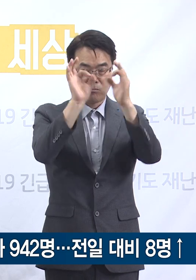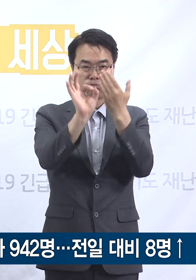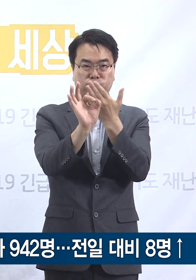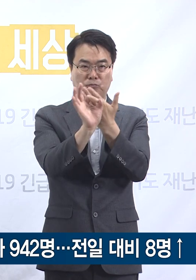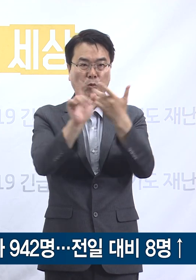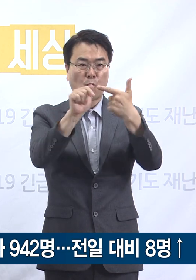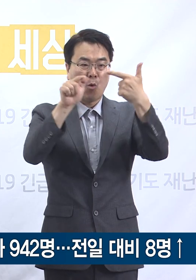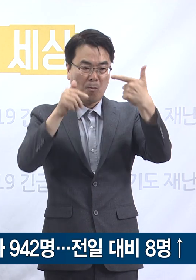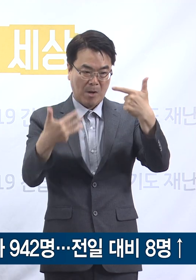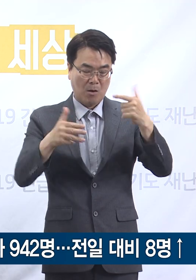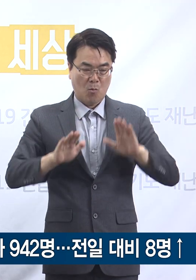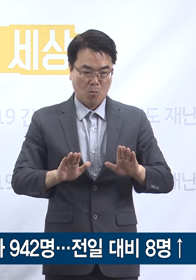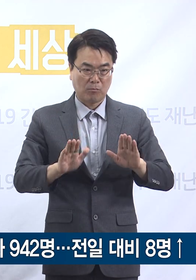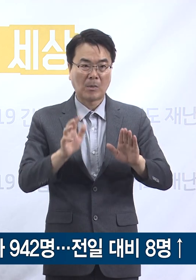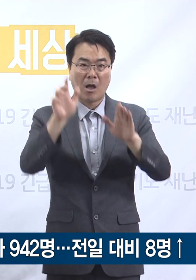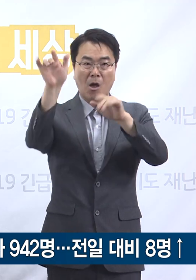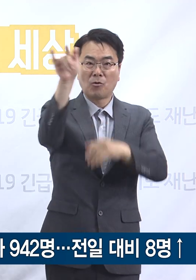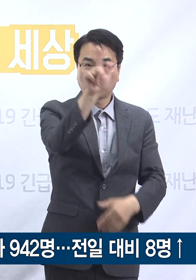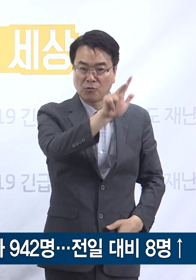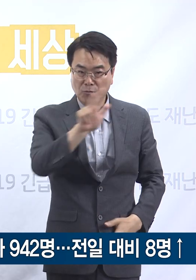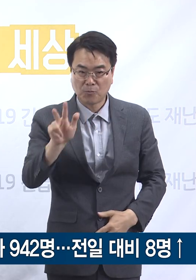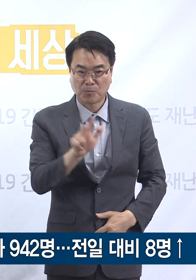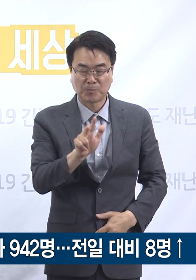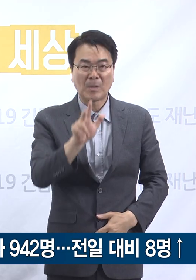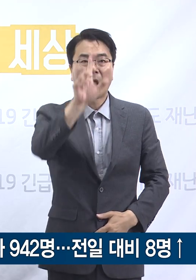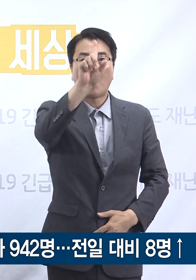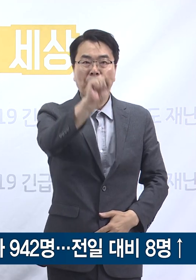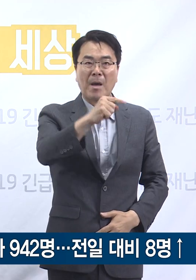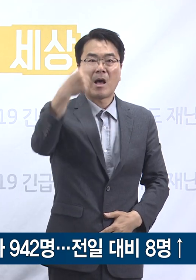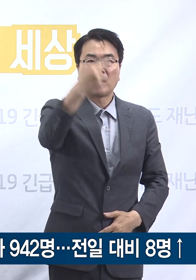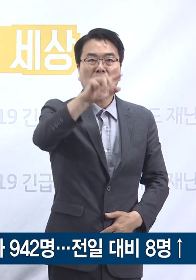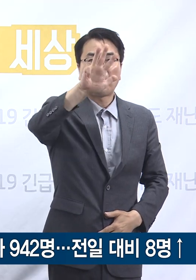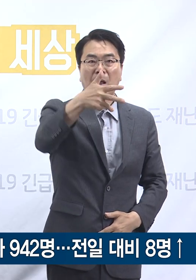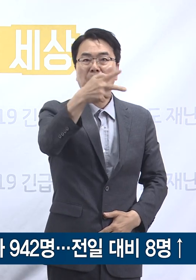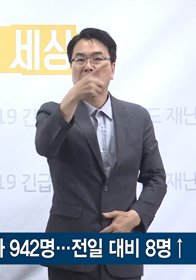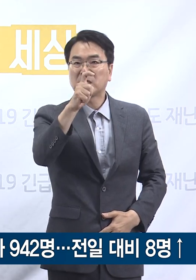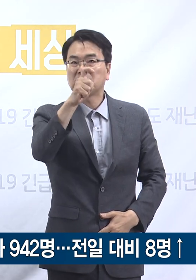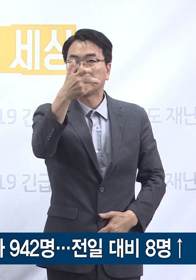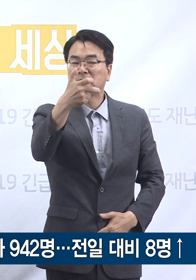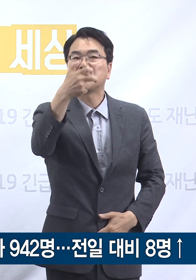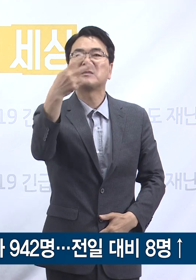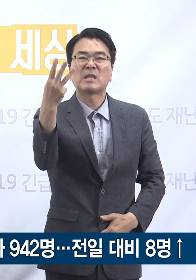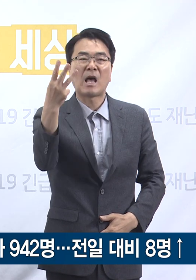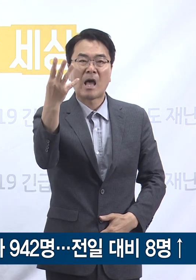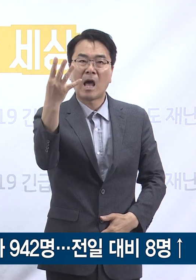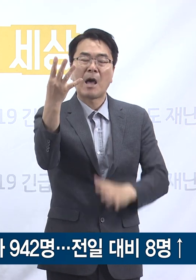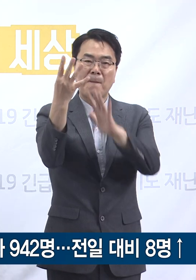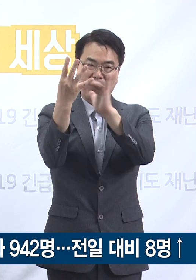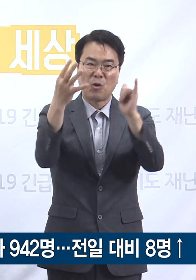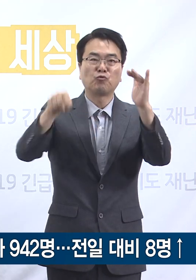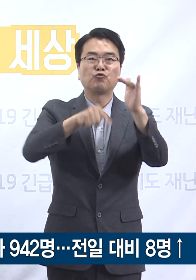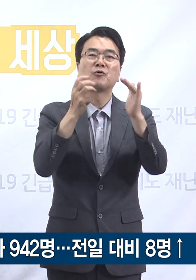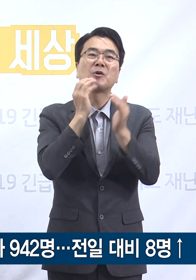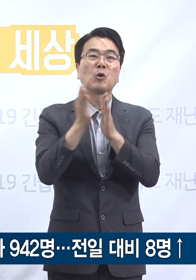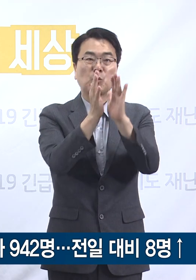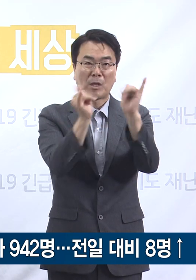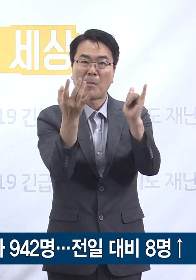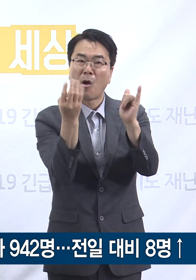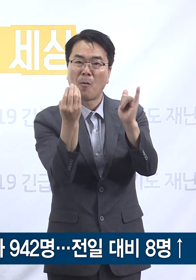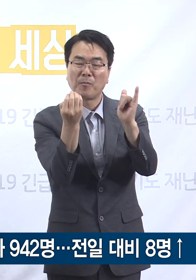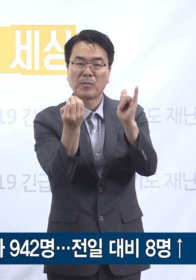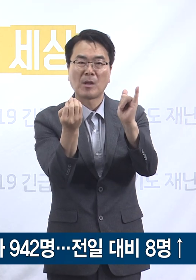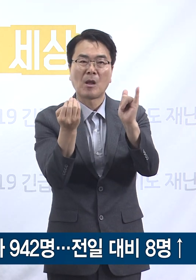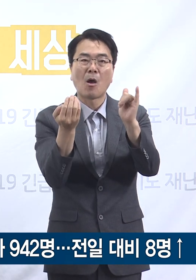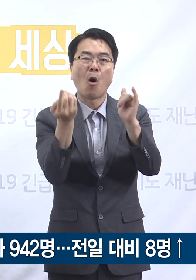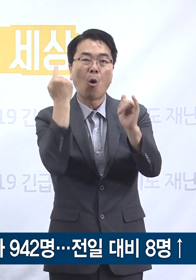8일 0시 기준 전국 확진자 수는 총 11,813명이며 이 중 경기도 확진자 수는 전일